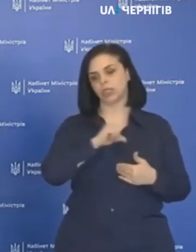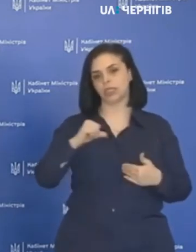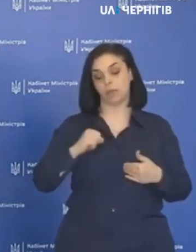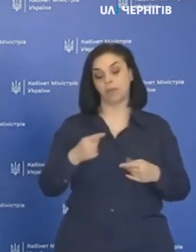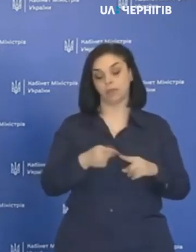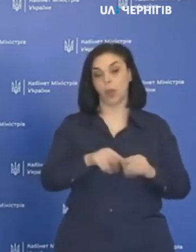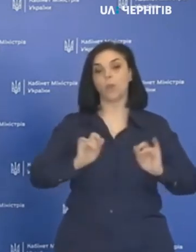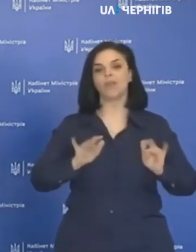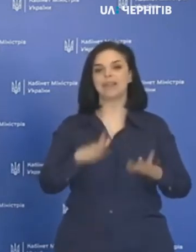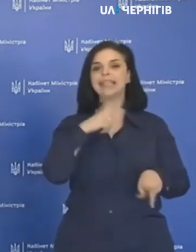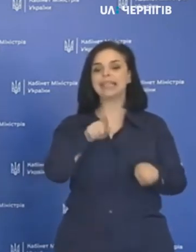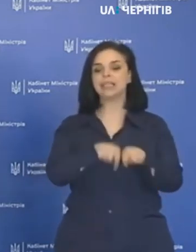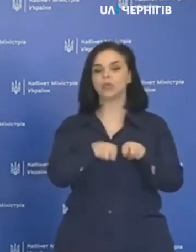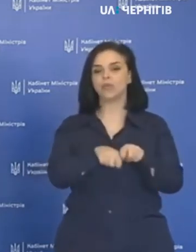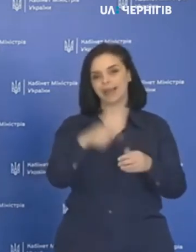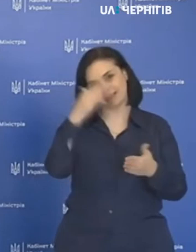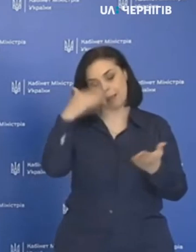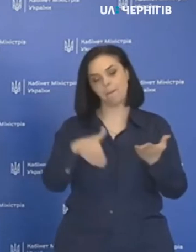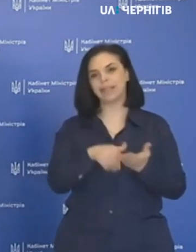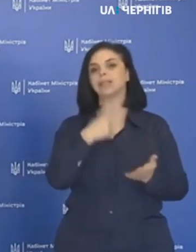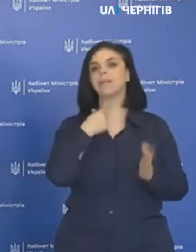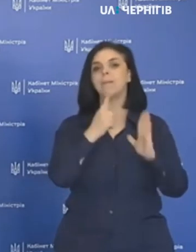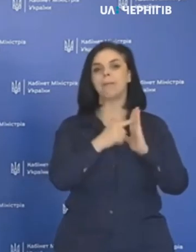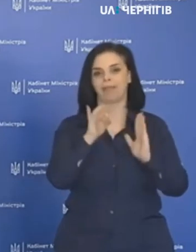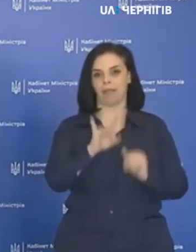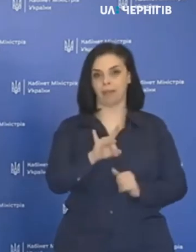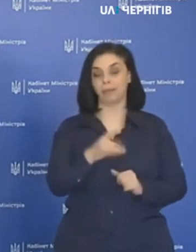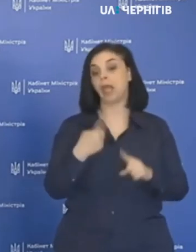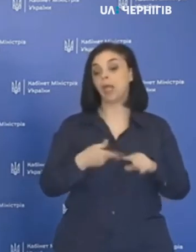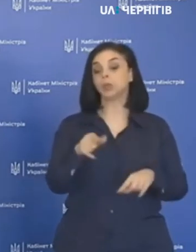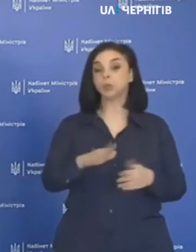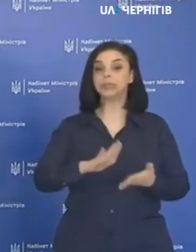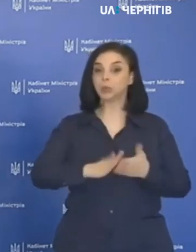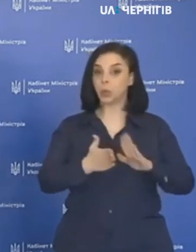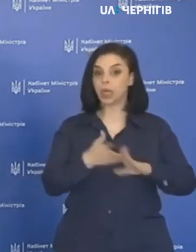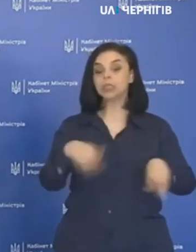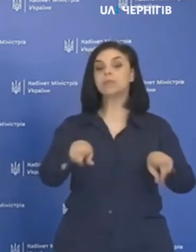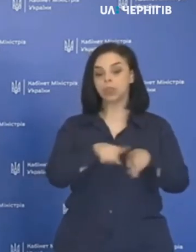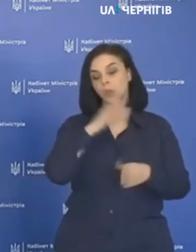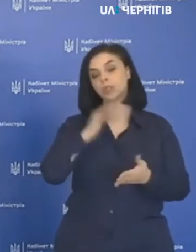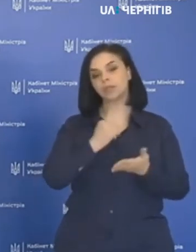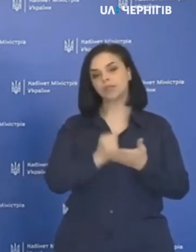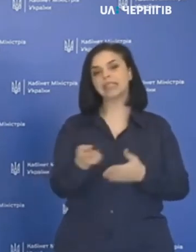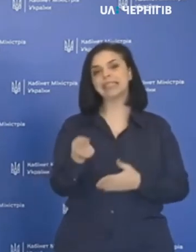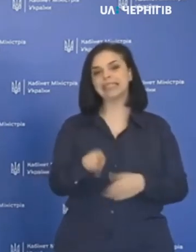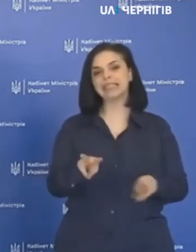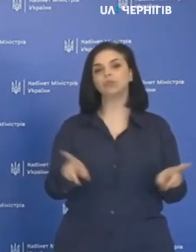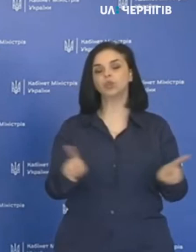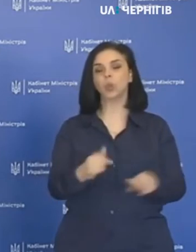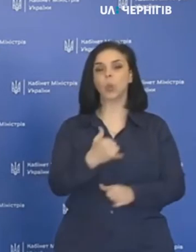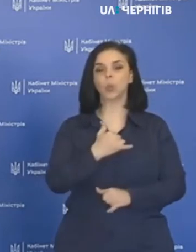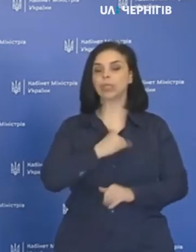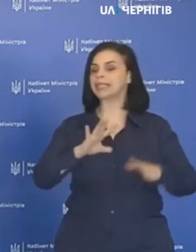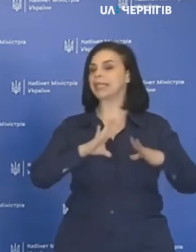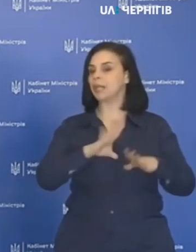проведення тестування методом ПЛР. Цю ситуацію ми також підтвердили тим, що в нас